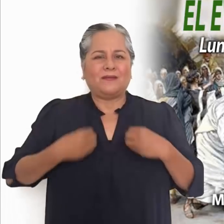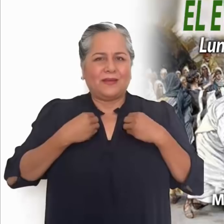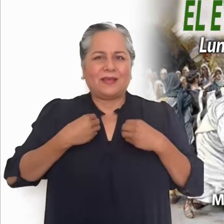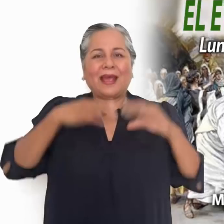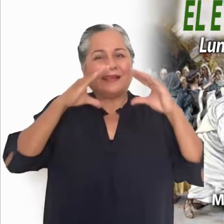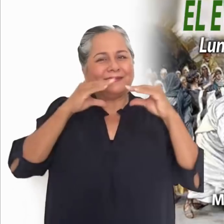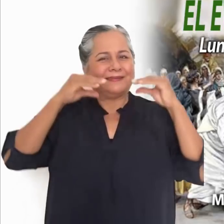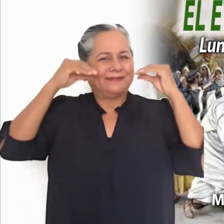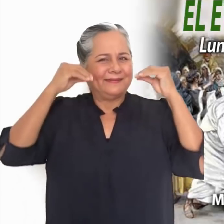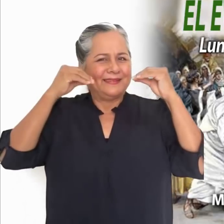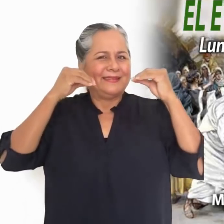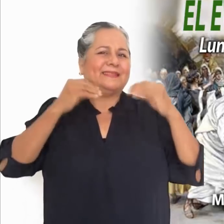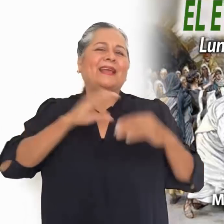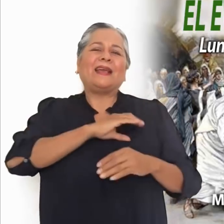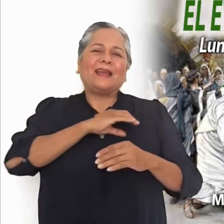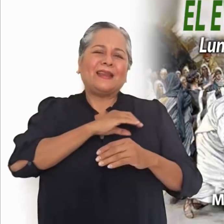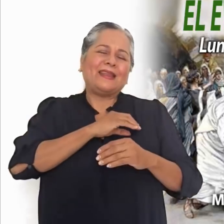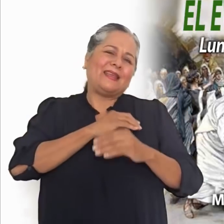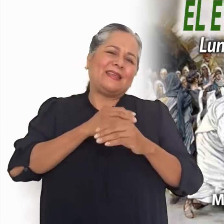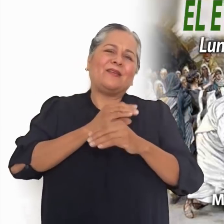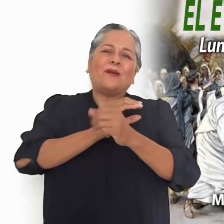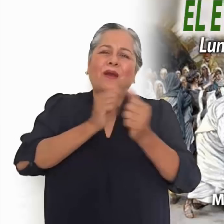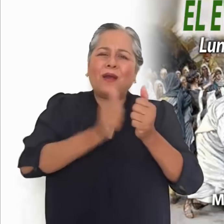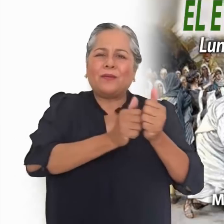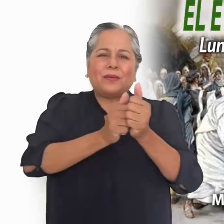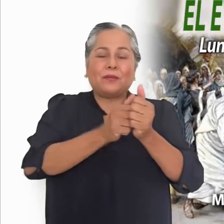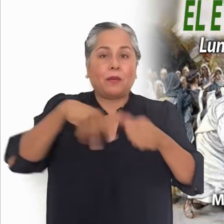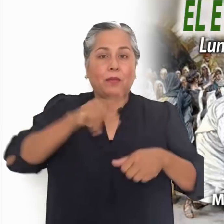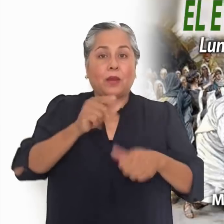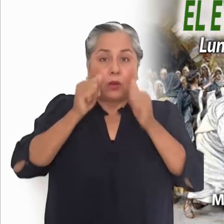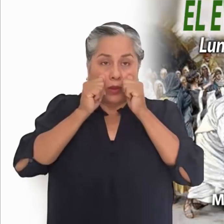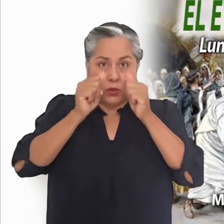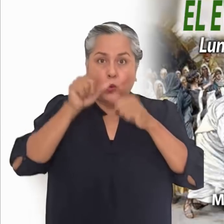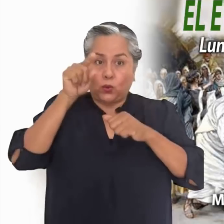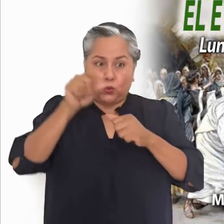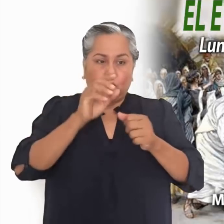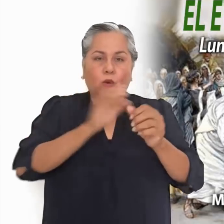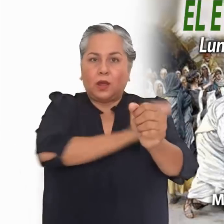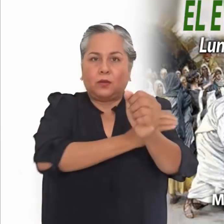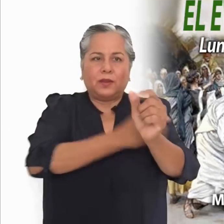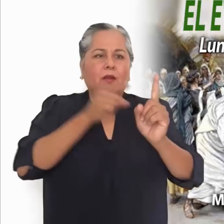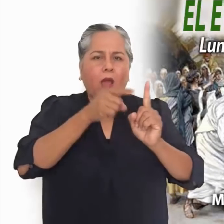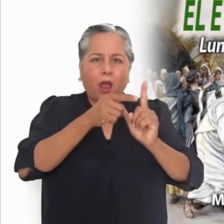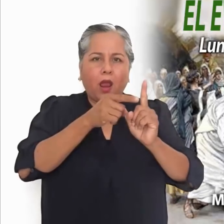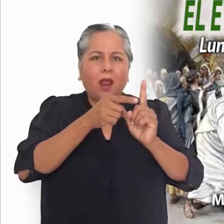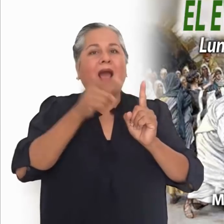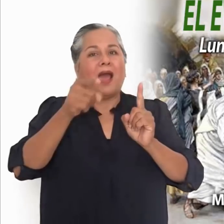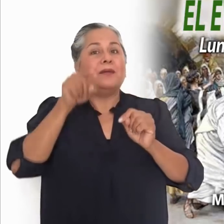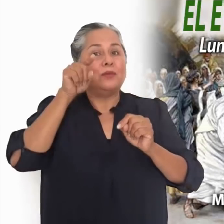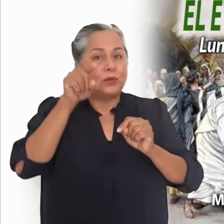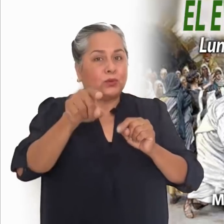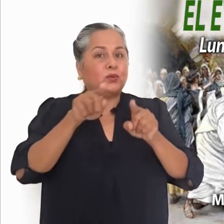este encuentro. Jesús se hace presente en los hermanos, y quiere que nosotros los toquemos con cariño,